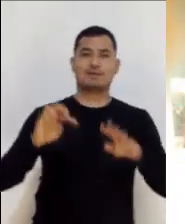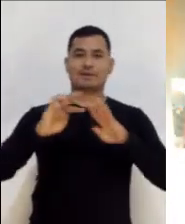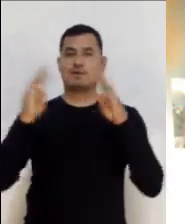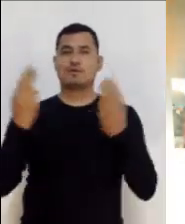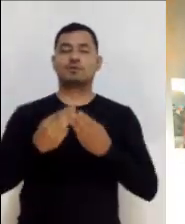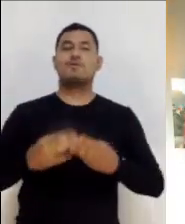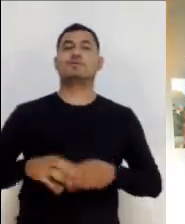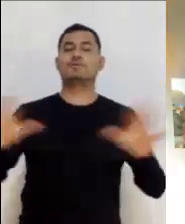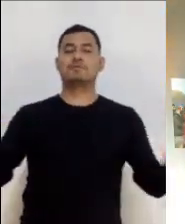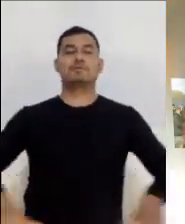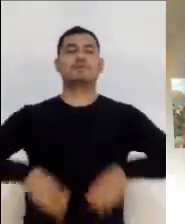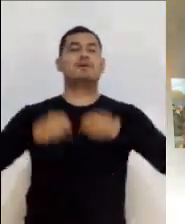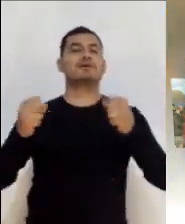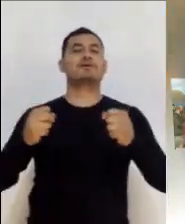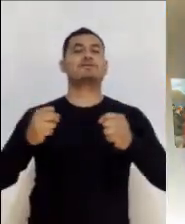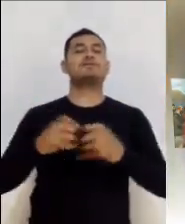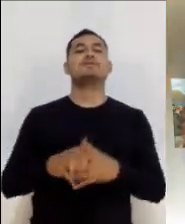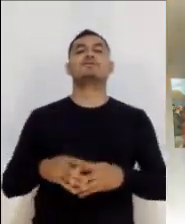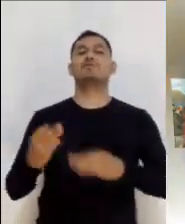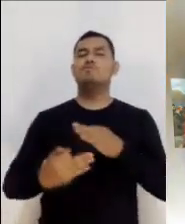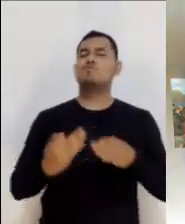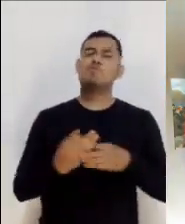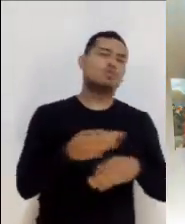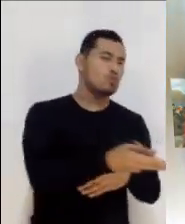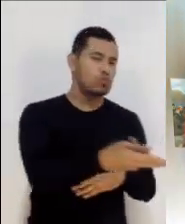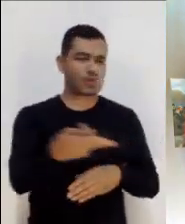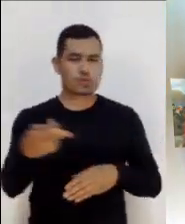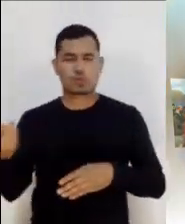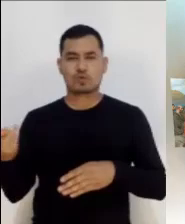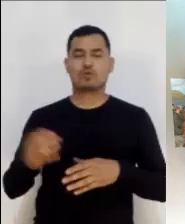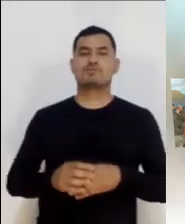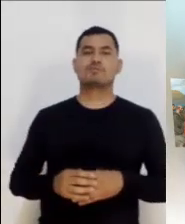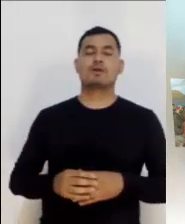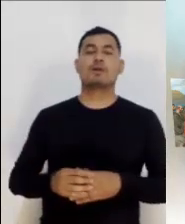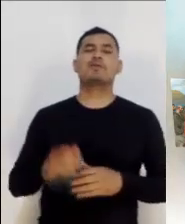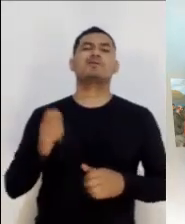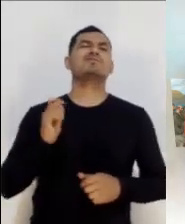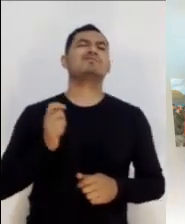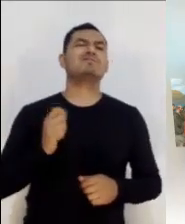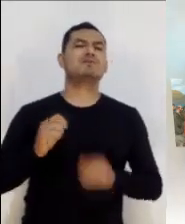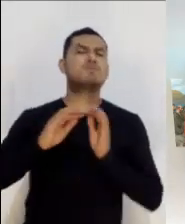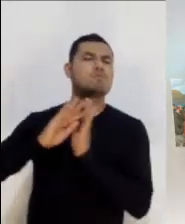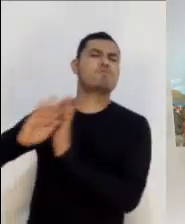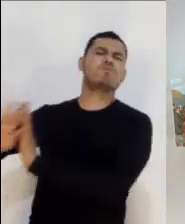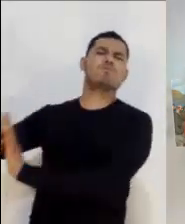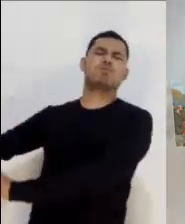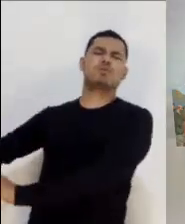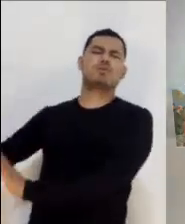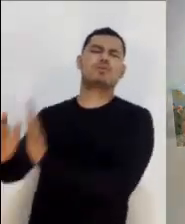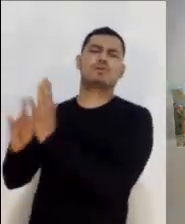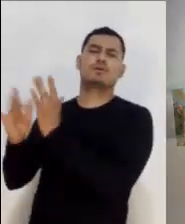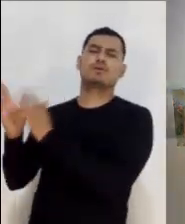enviado. Yo he venido al mundo como luz, para que todo el que cree en mí no siga en tinieblas.